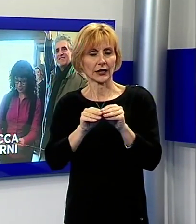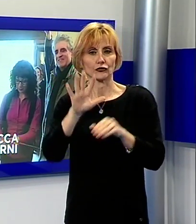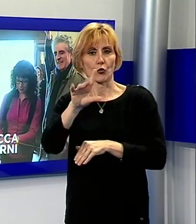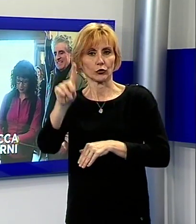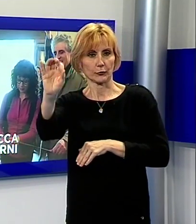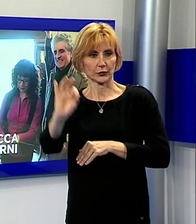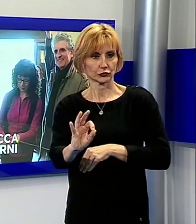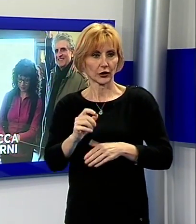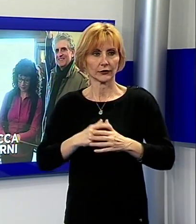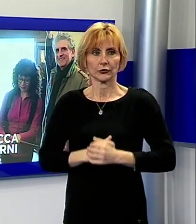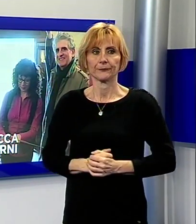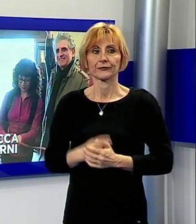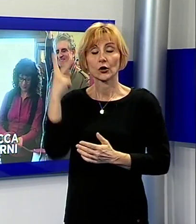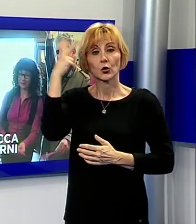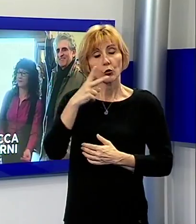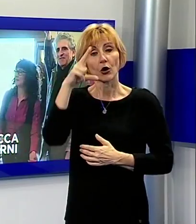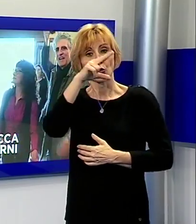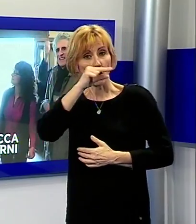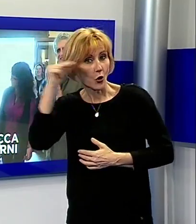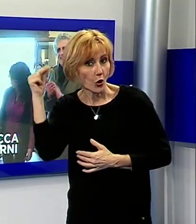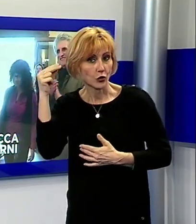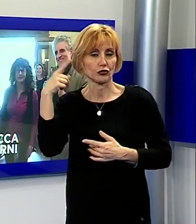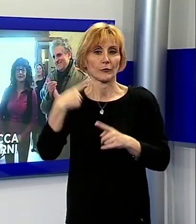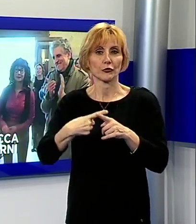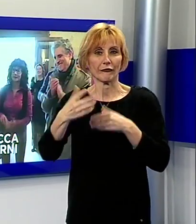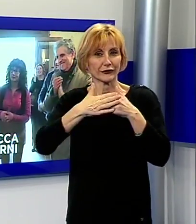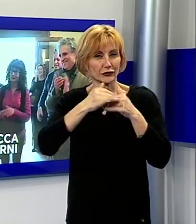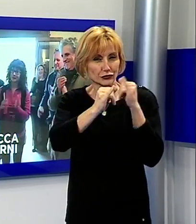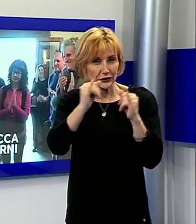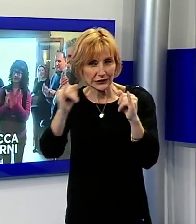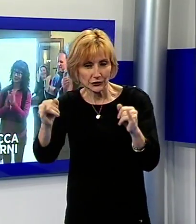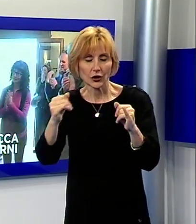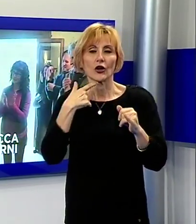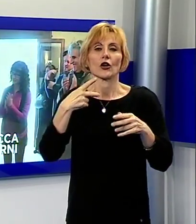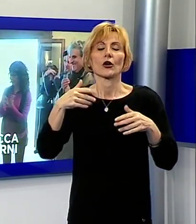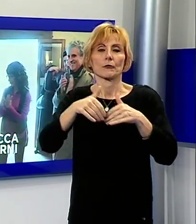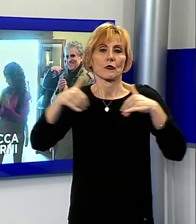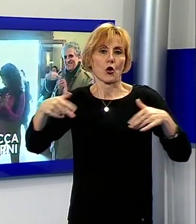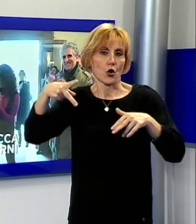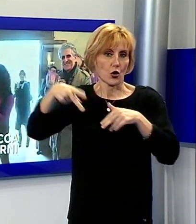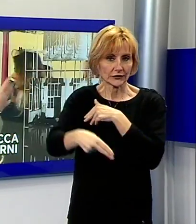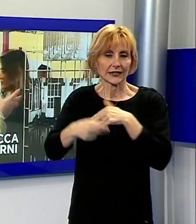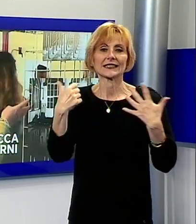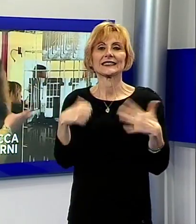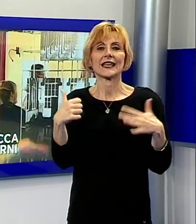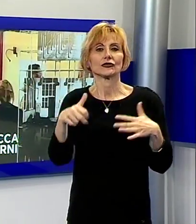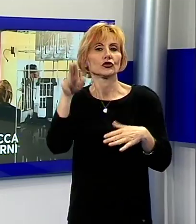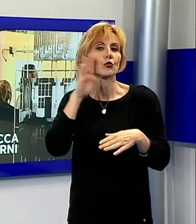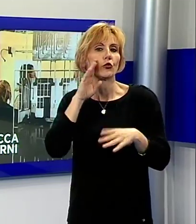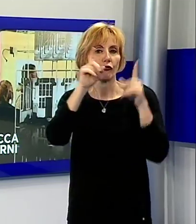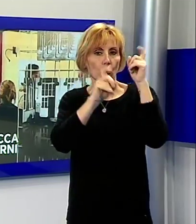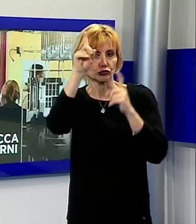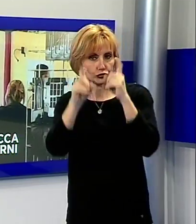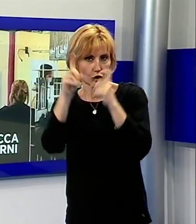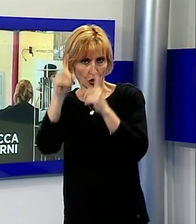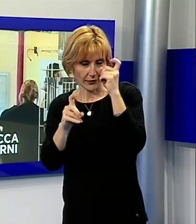Conoscere Lucca ed i suoi dintorni, inaugurata la mostra fotografica Lucca in Comune, gli scatti di 16 fotografi amatoriali che hanno come